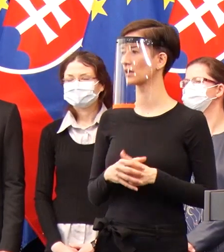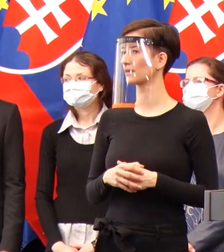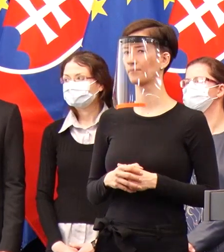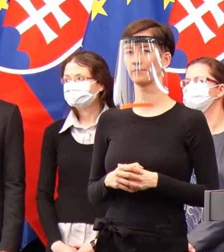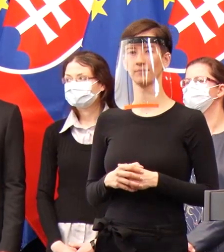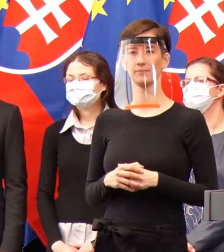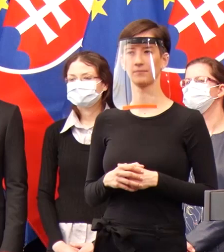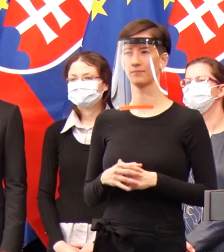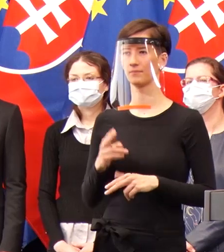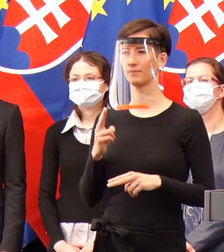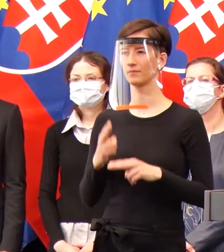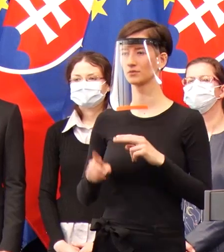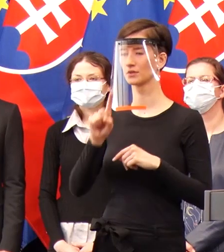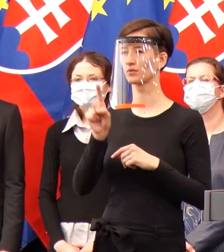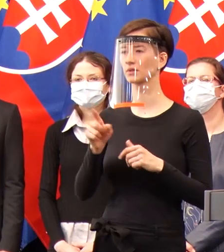už naozaj poslednú poprosím.